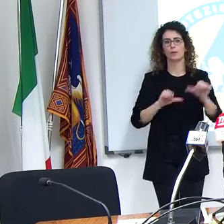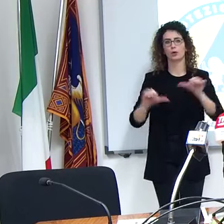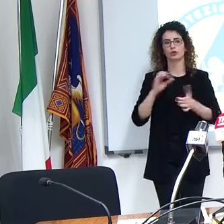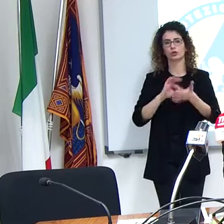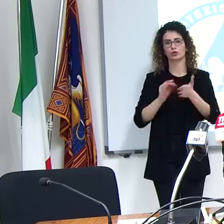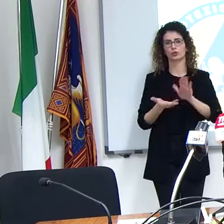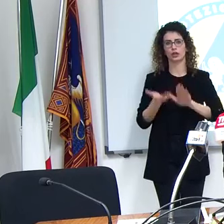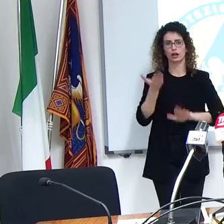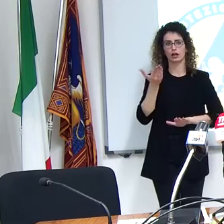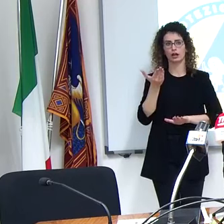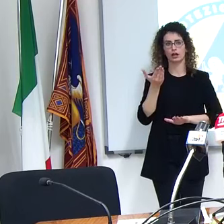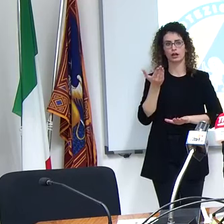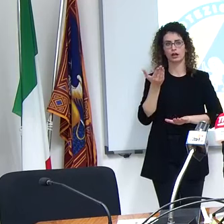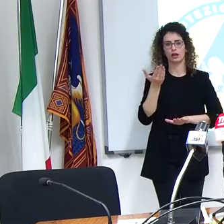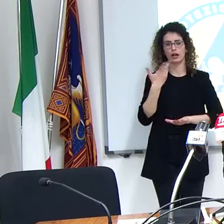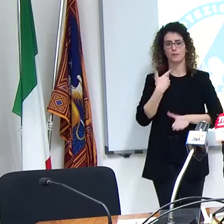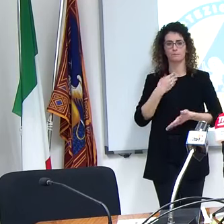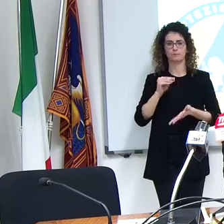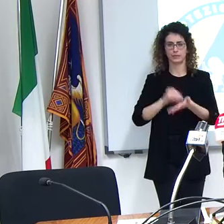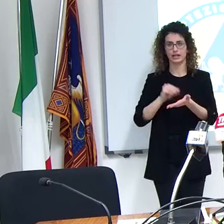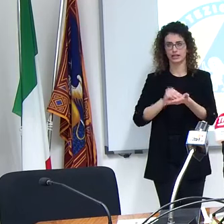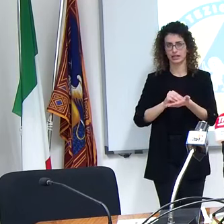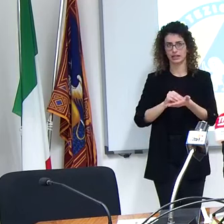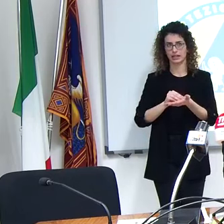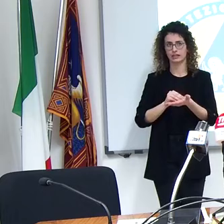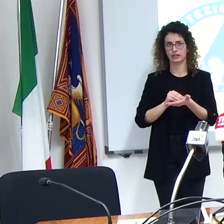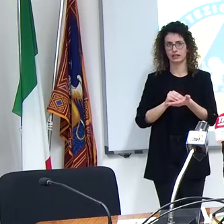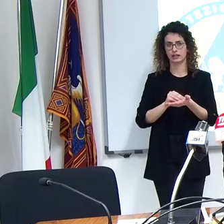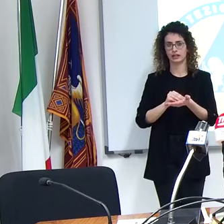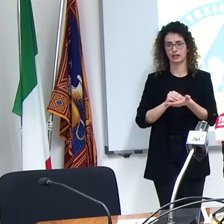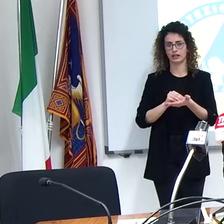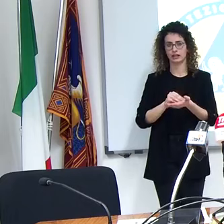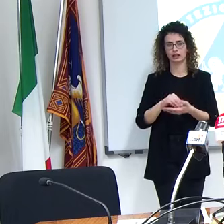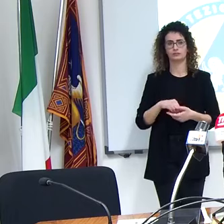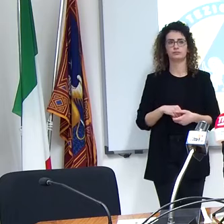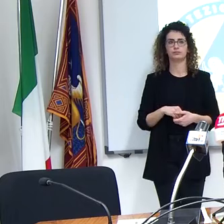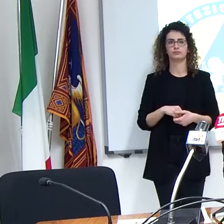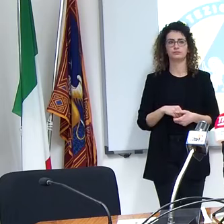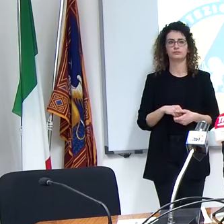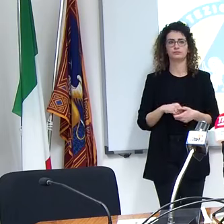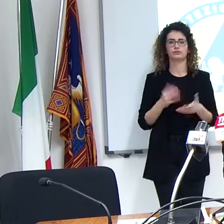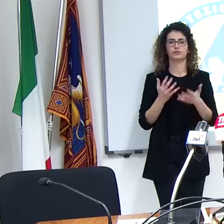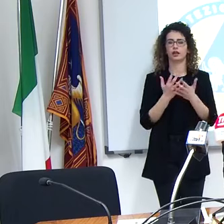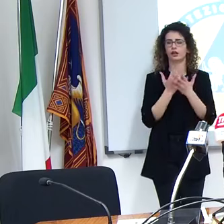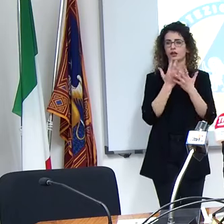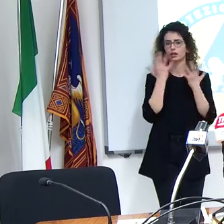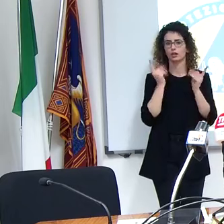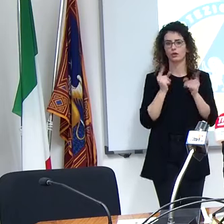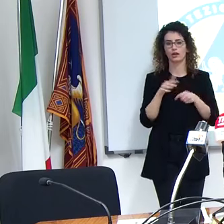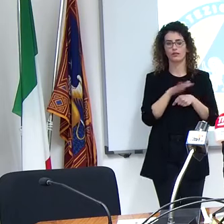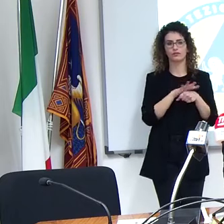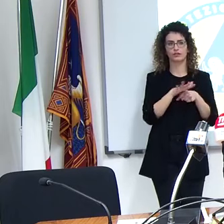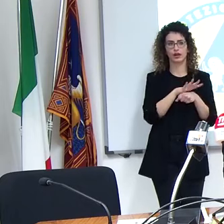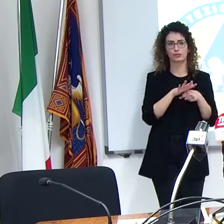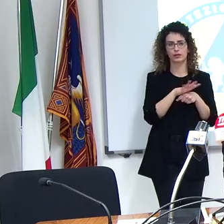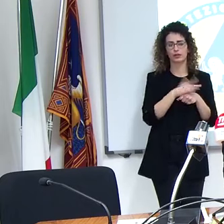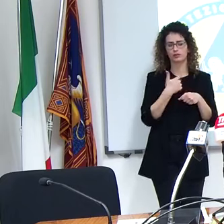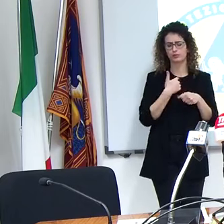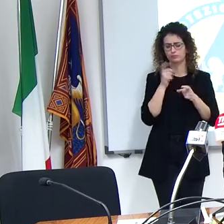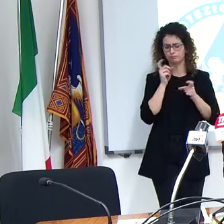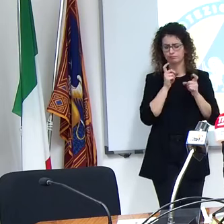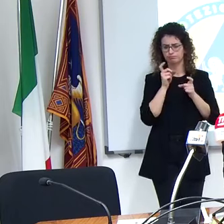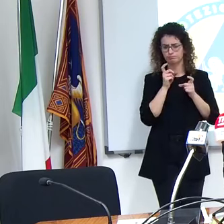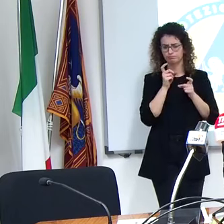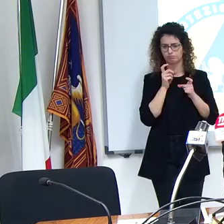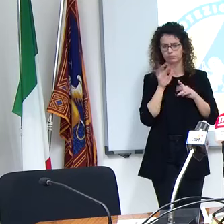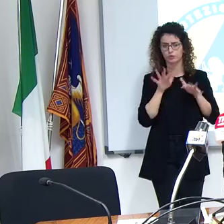sono in presenza sono rimasti in presenza naturalmente dalle famiglie viene fuori qualche dubbio e anche